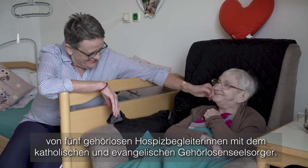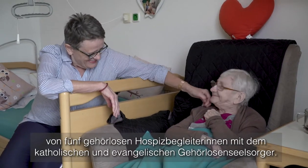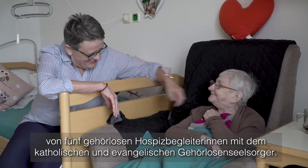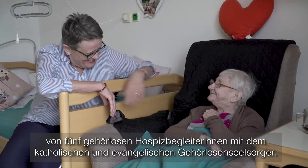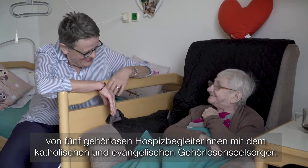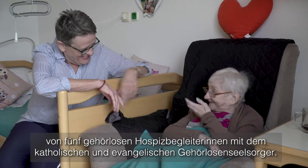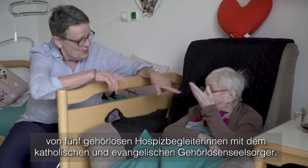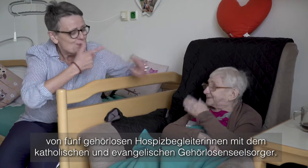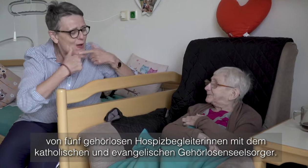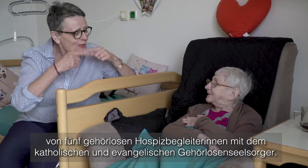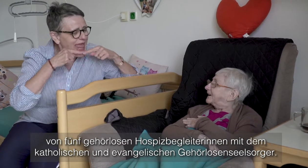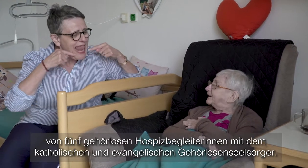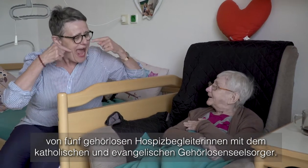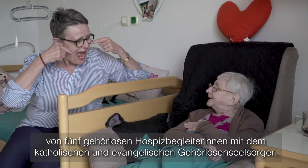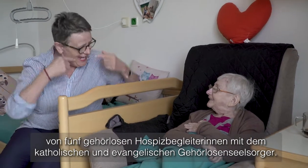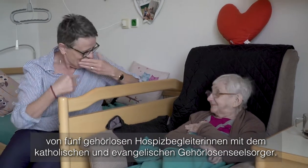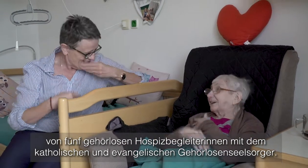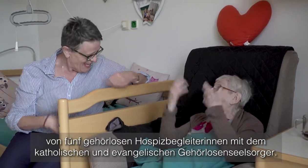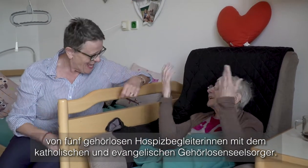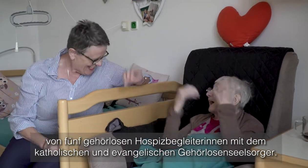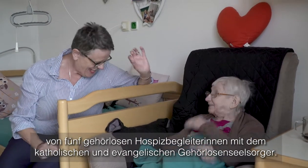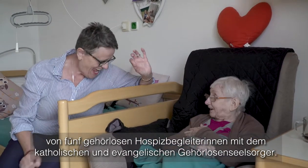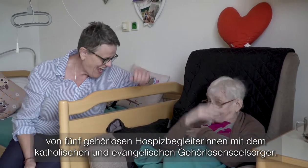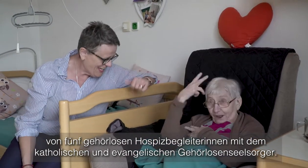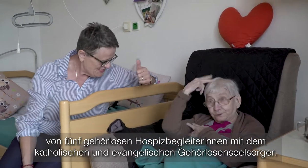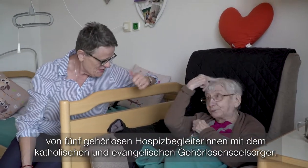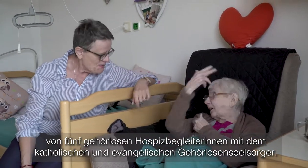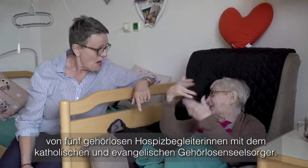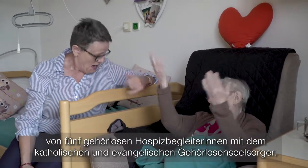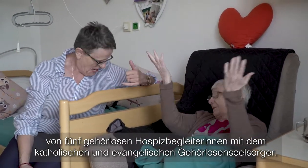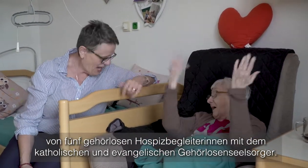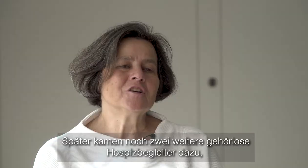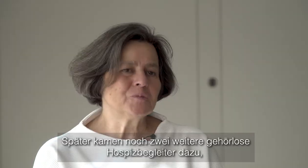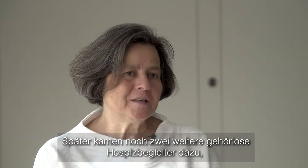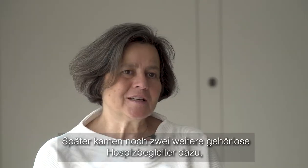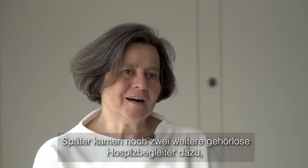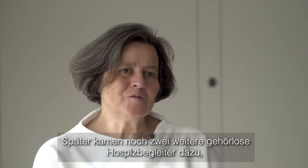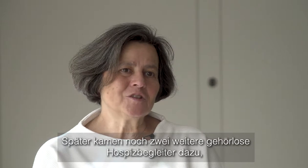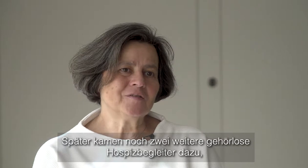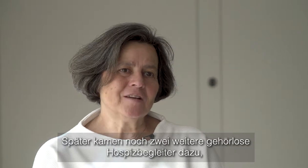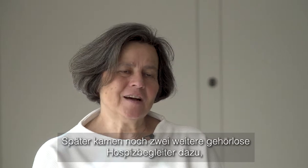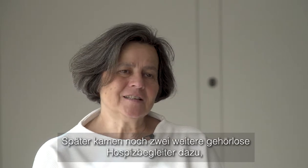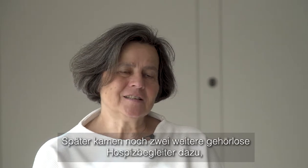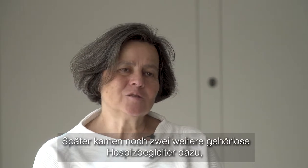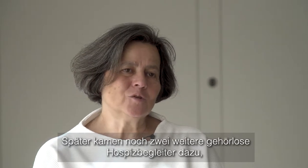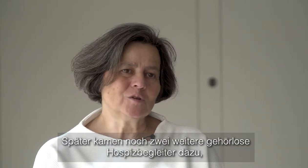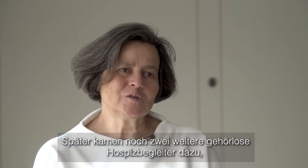Hospizbegleiterinnen mit dem katholischen und evangelischen Gehörlosenseelsorger. Später kamen noch zwei weitere gehörlose